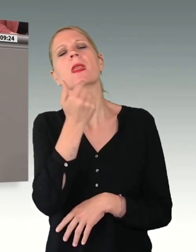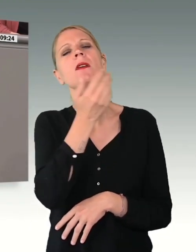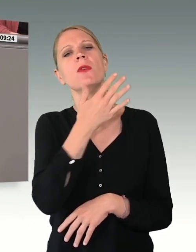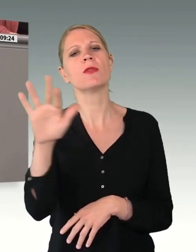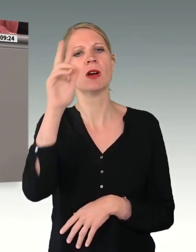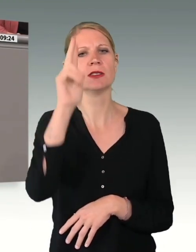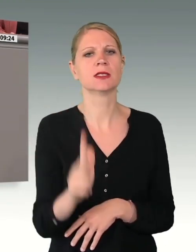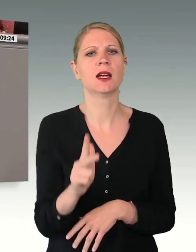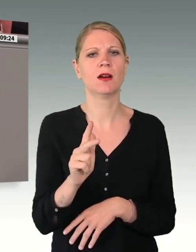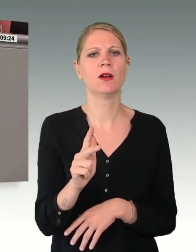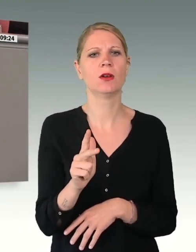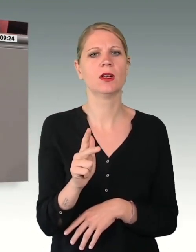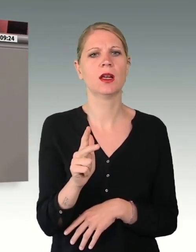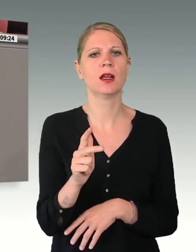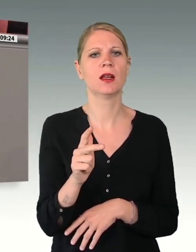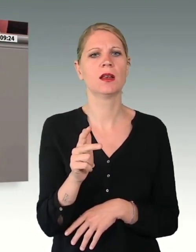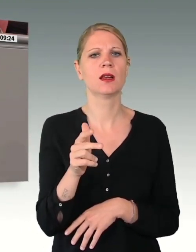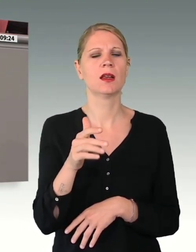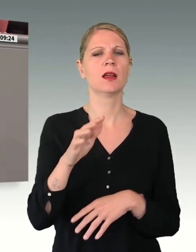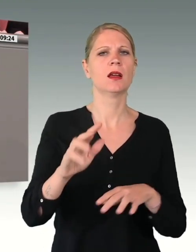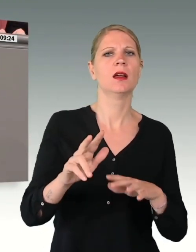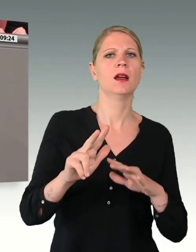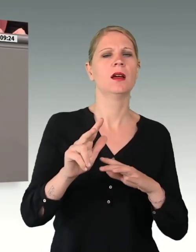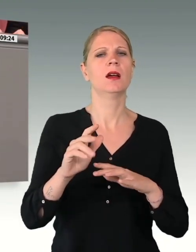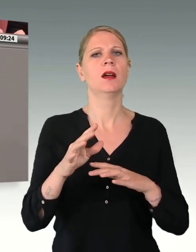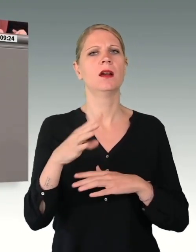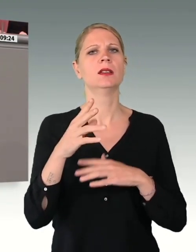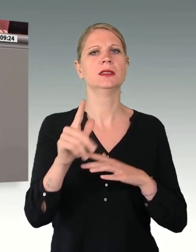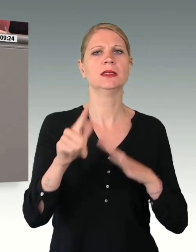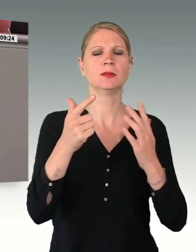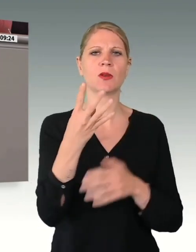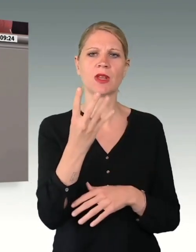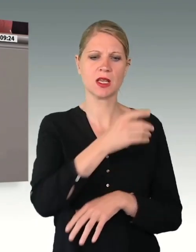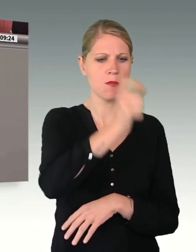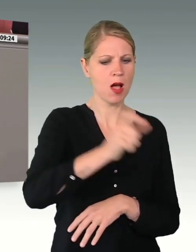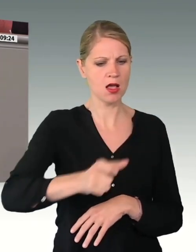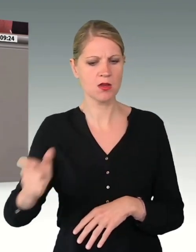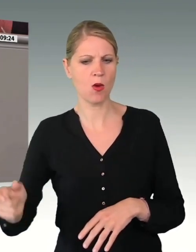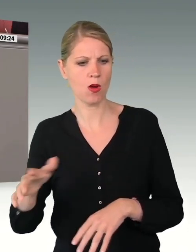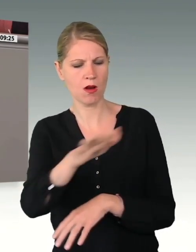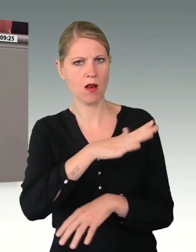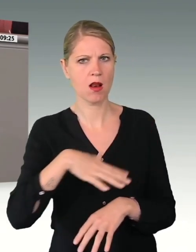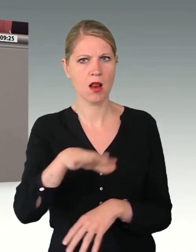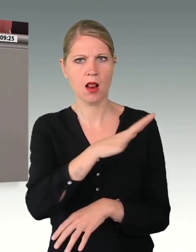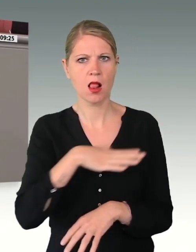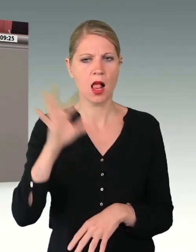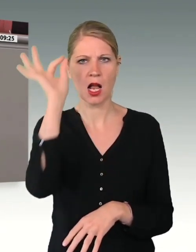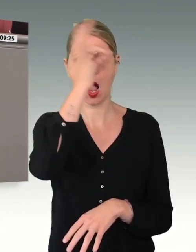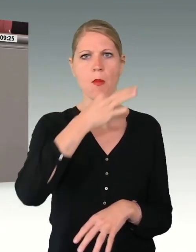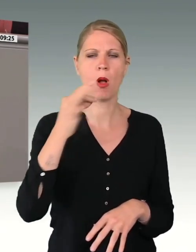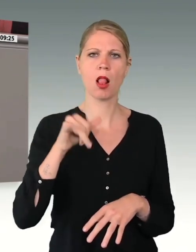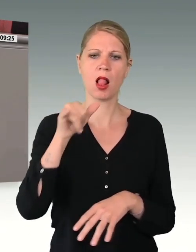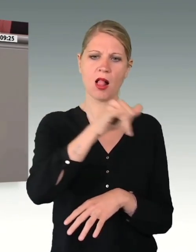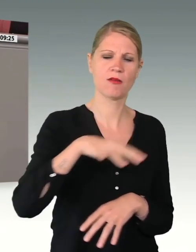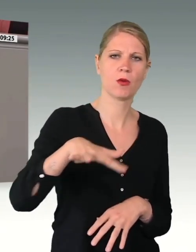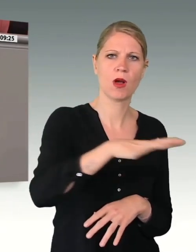Über 17 Millionen abgeleistete Arbeitsstunden von Soldatinnen und Reservistinnen sowie Soldaten und Reservisten im Rahmen der Corona